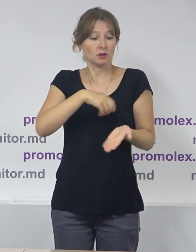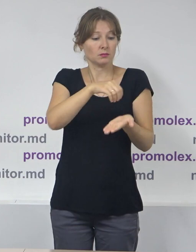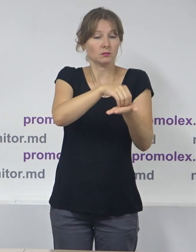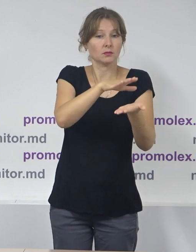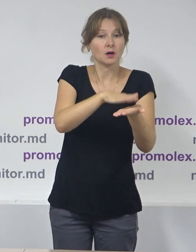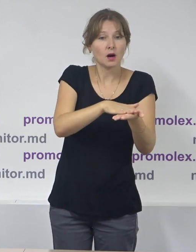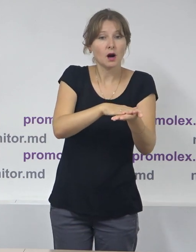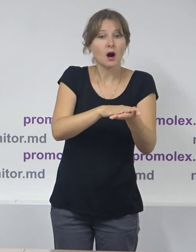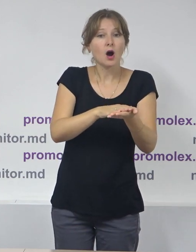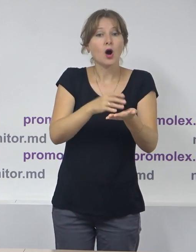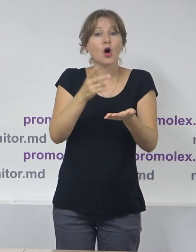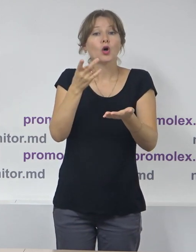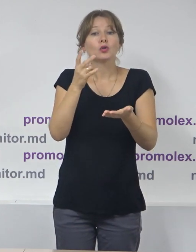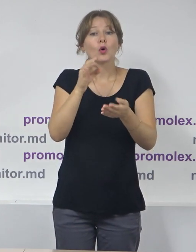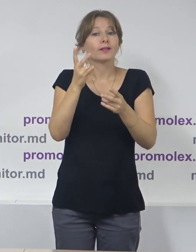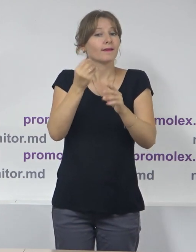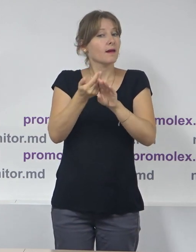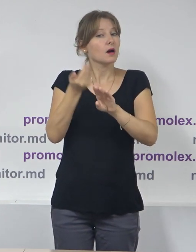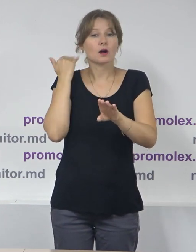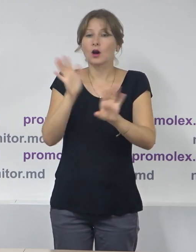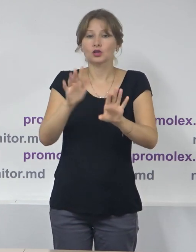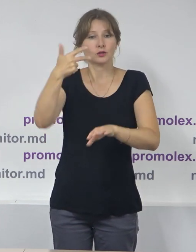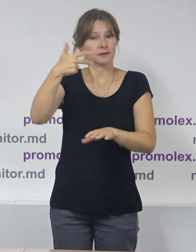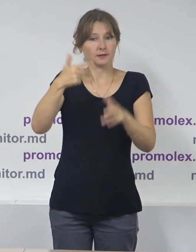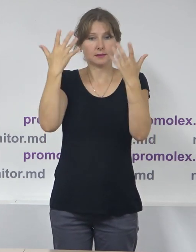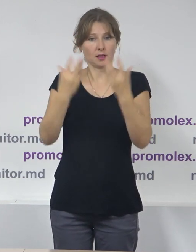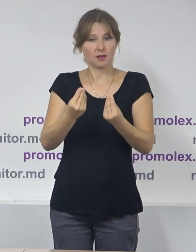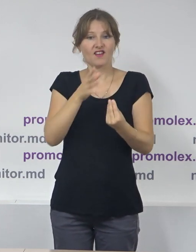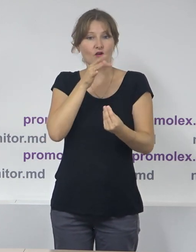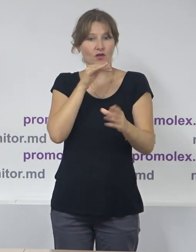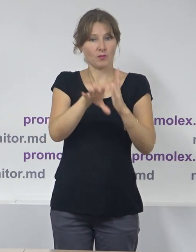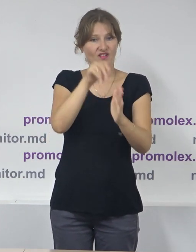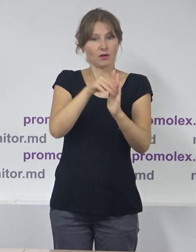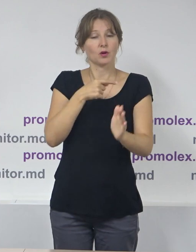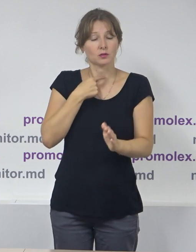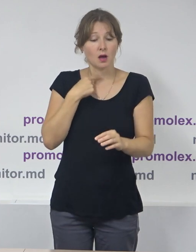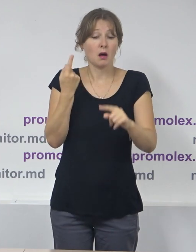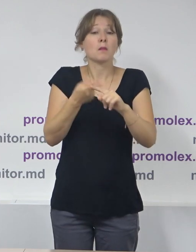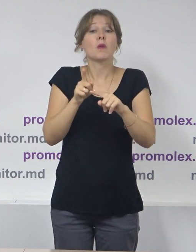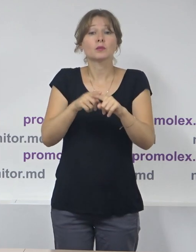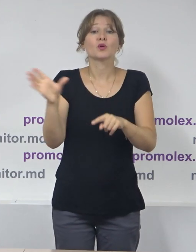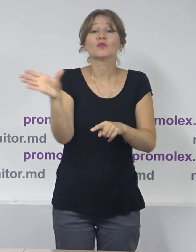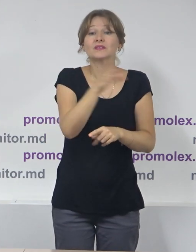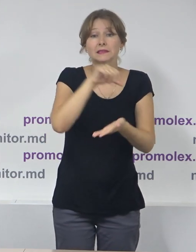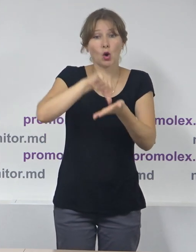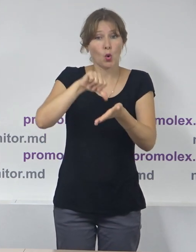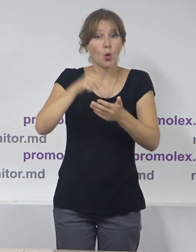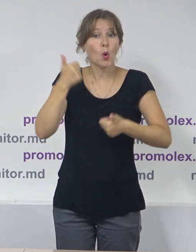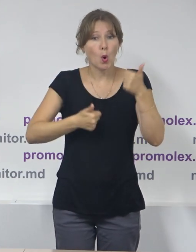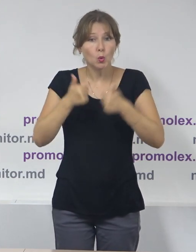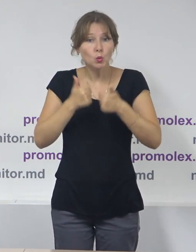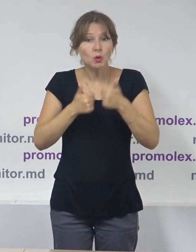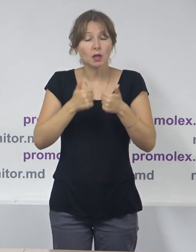de 30 de zile înainte de ziua votării. Respectiv, toți concurenții înregistrați